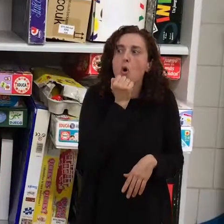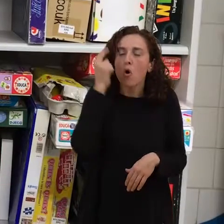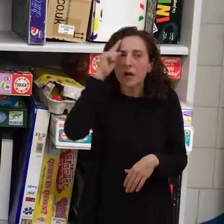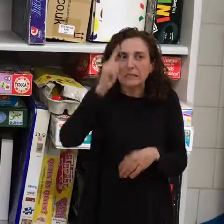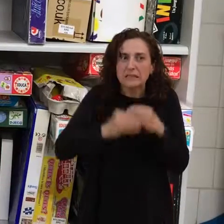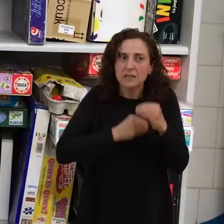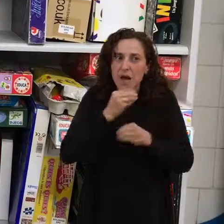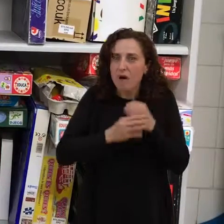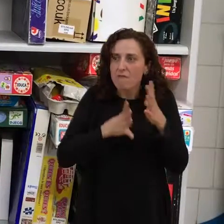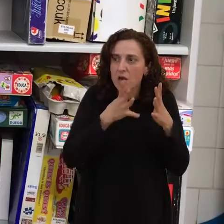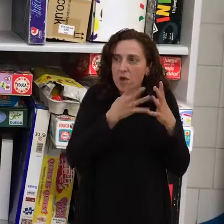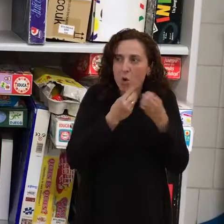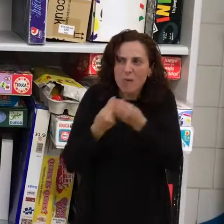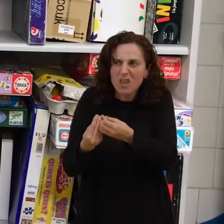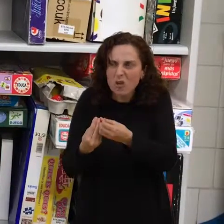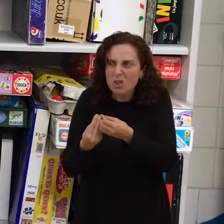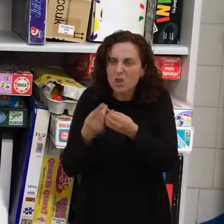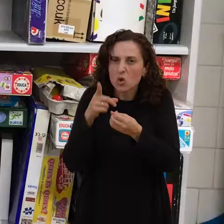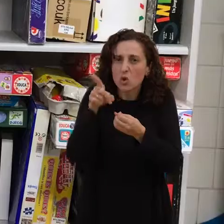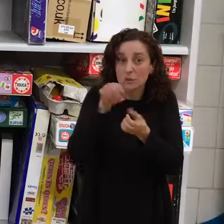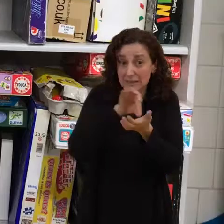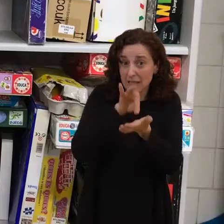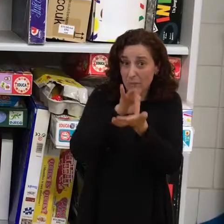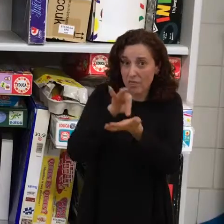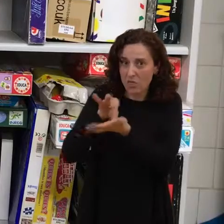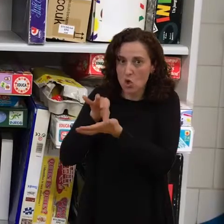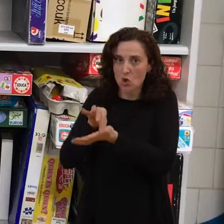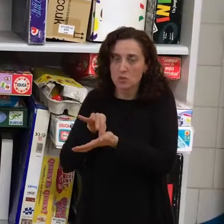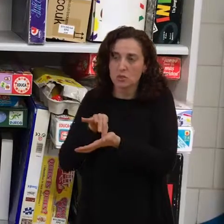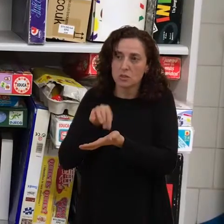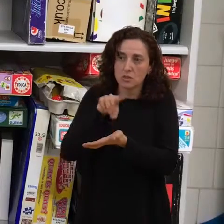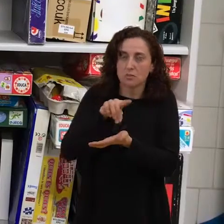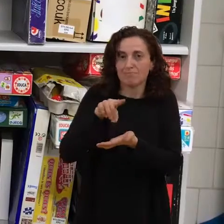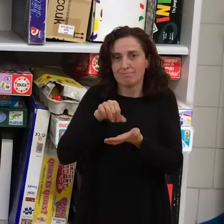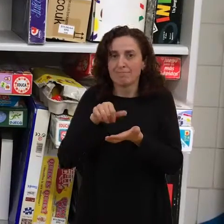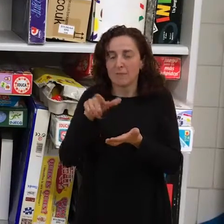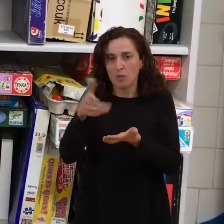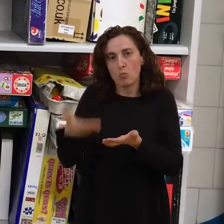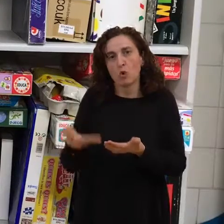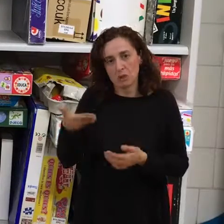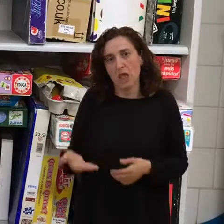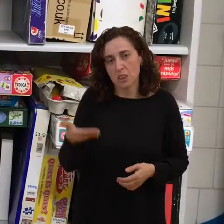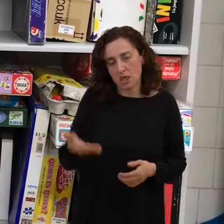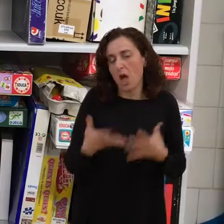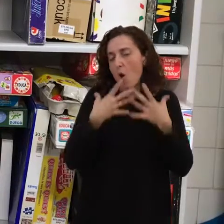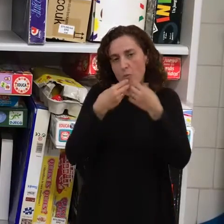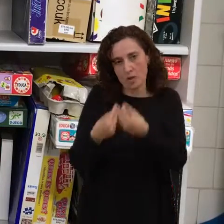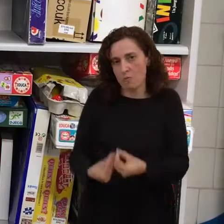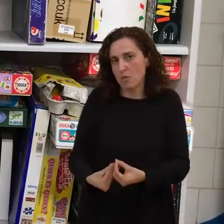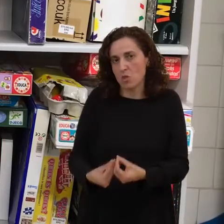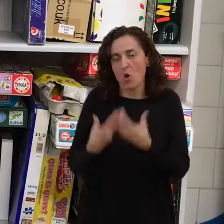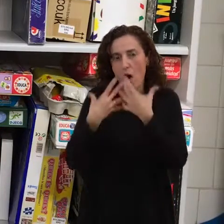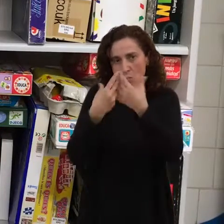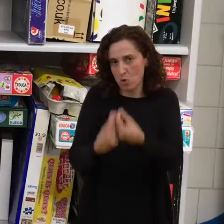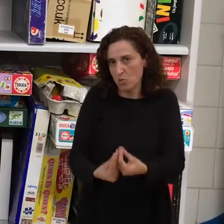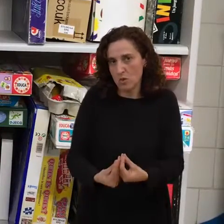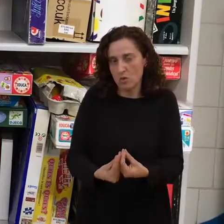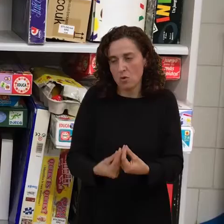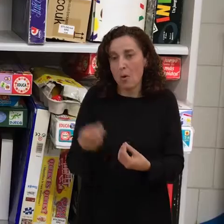hace de estos servicios a las familias, sobre todo creo que es muy importante, para que acepten